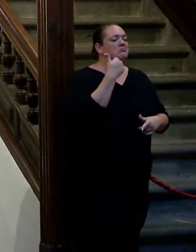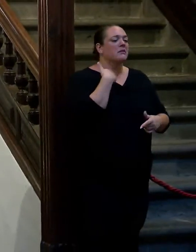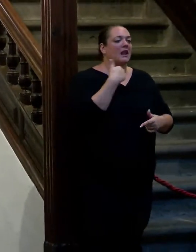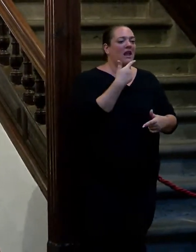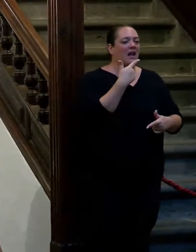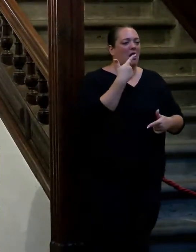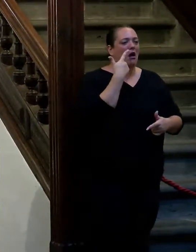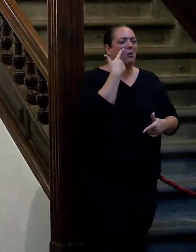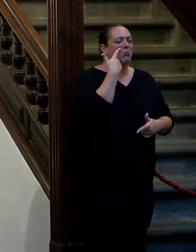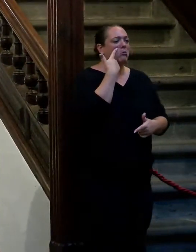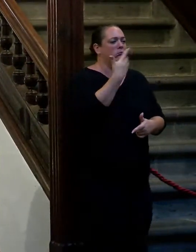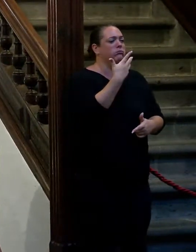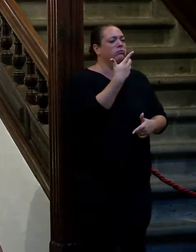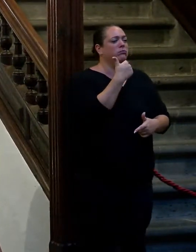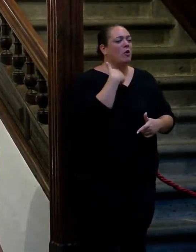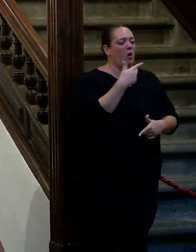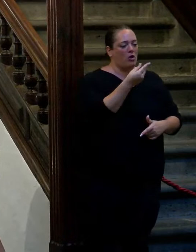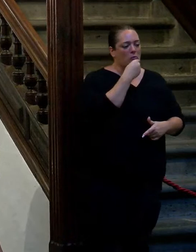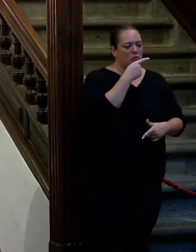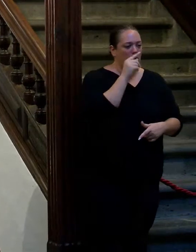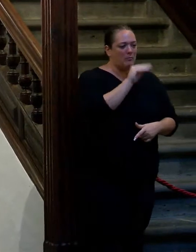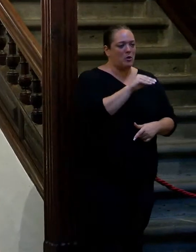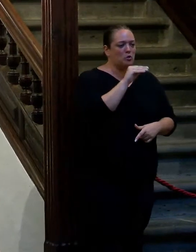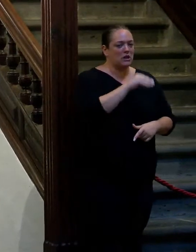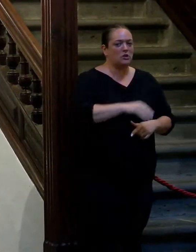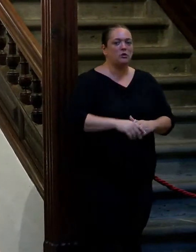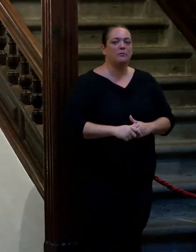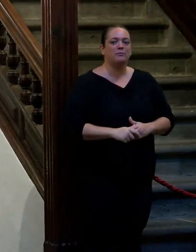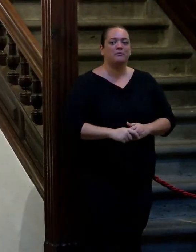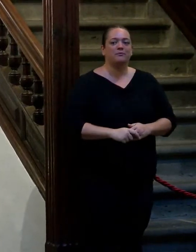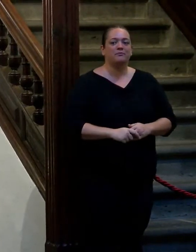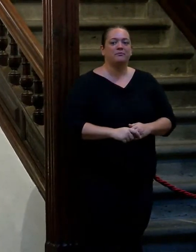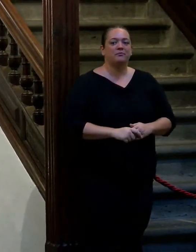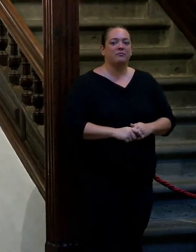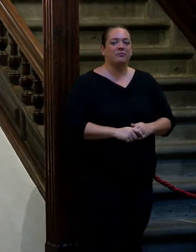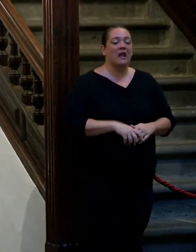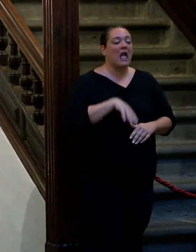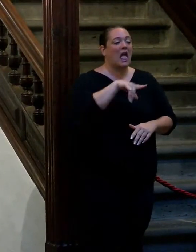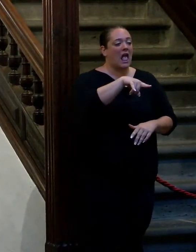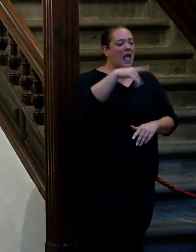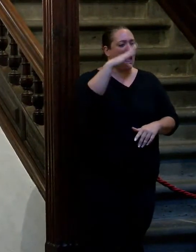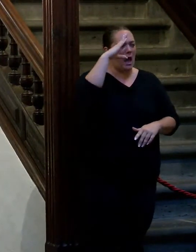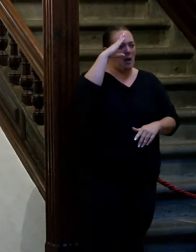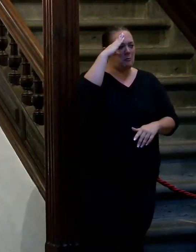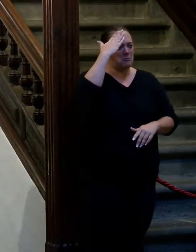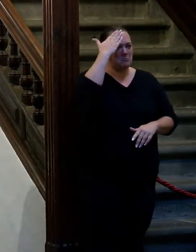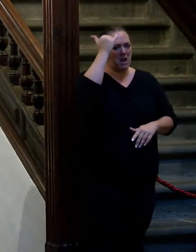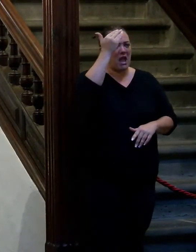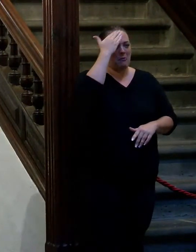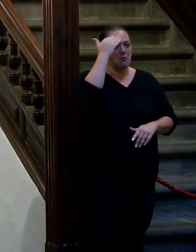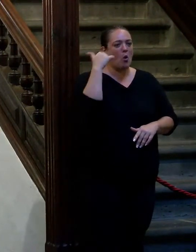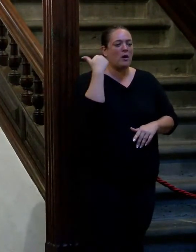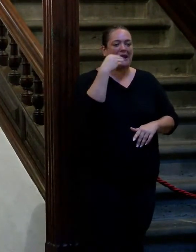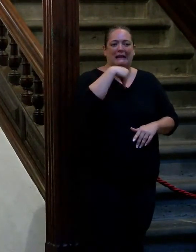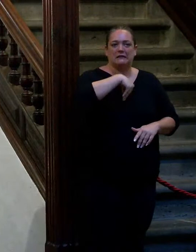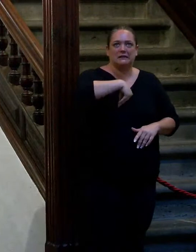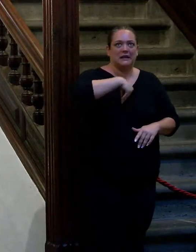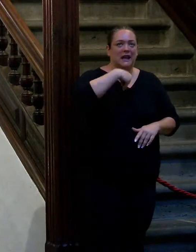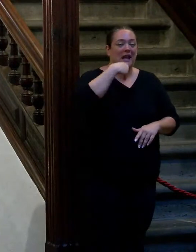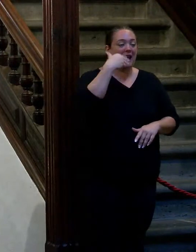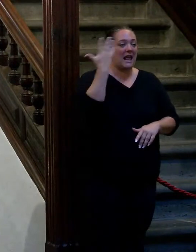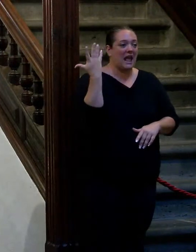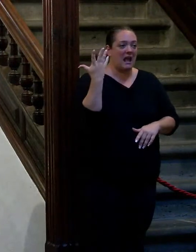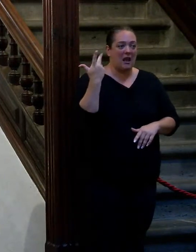la atención y se lo he preguntado en el almuerzo la oyen bueno tiene una memoria increíble a mi pesar